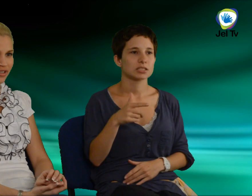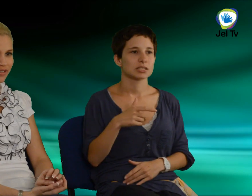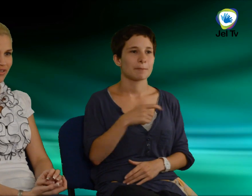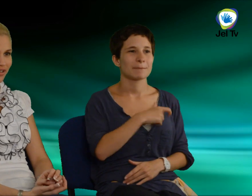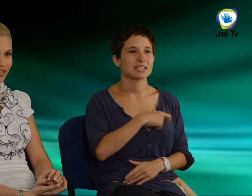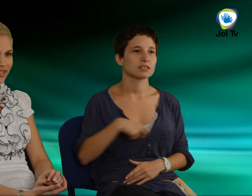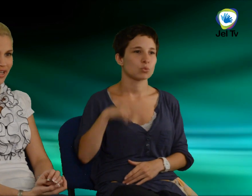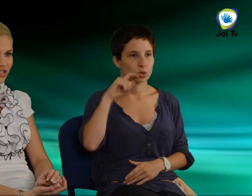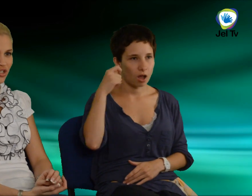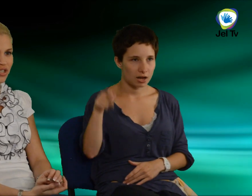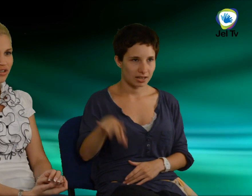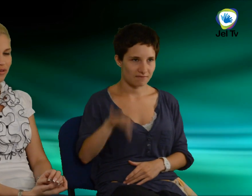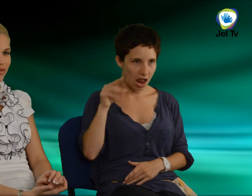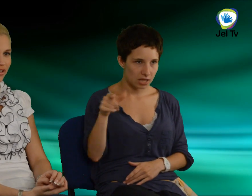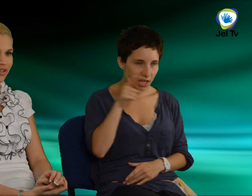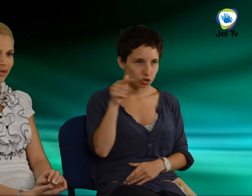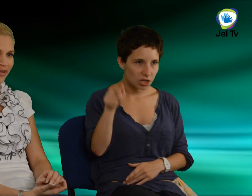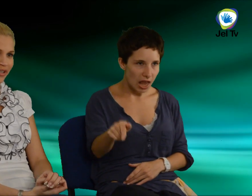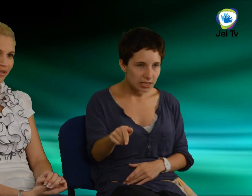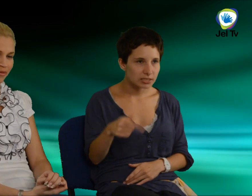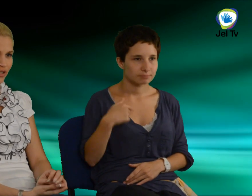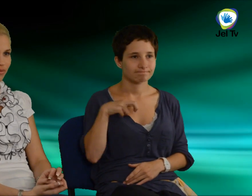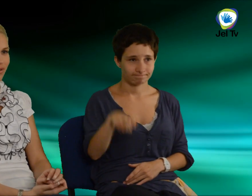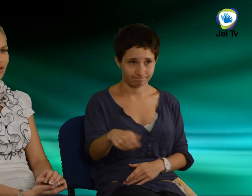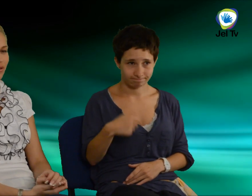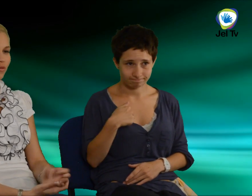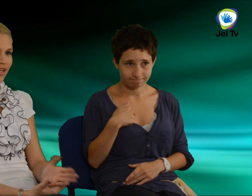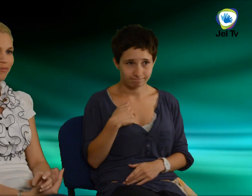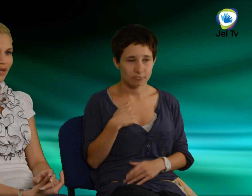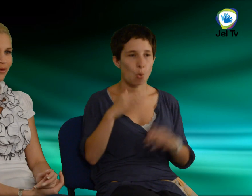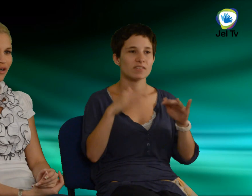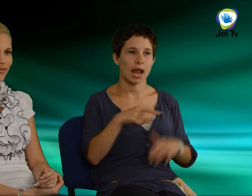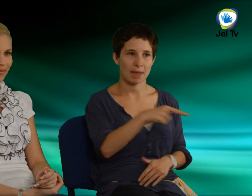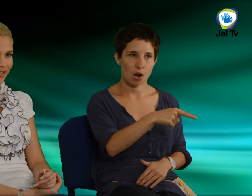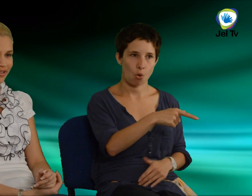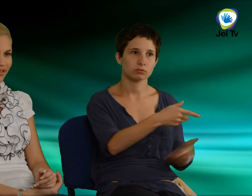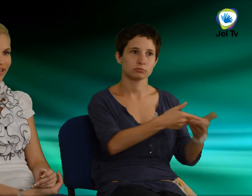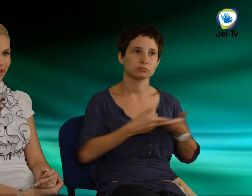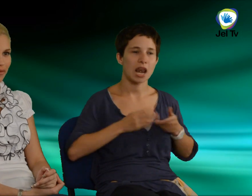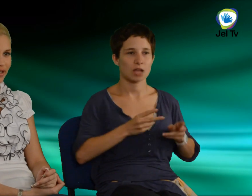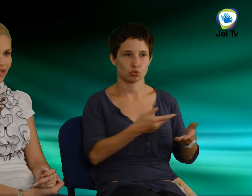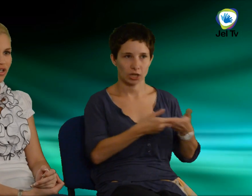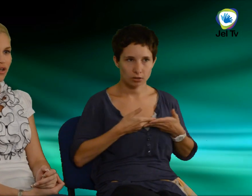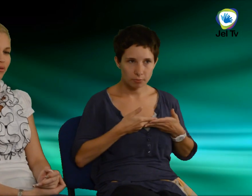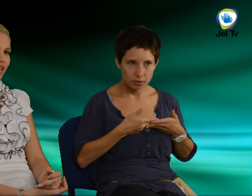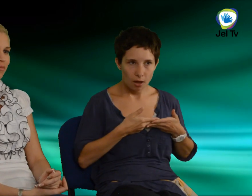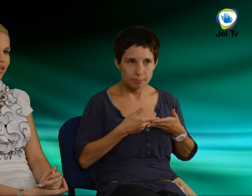választás, amire megyek, és a hóvirágbáról kaptam ezt a nyereményt, hogy nem kell